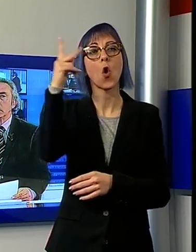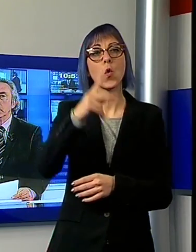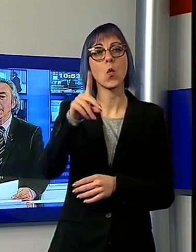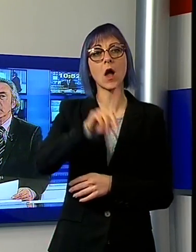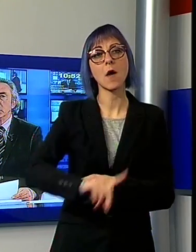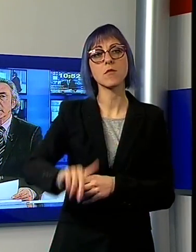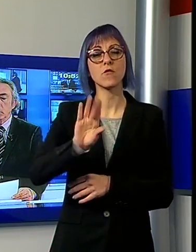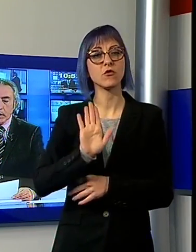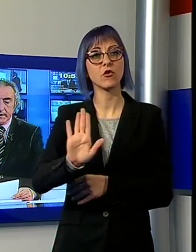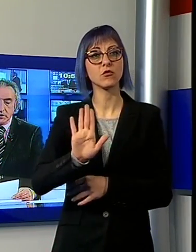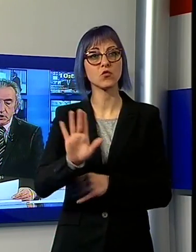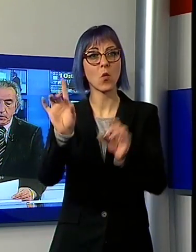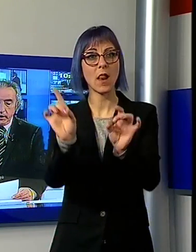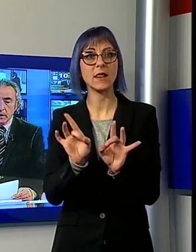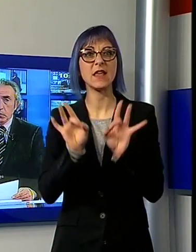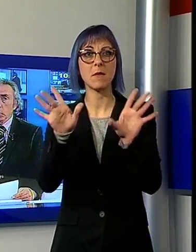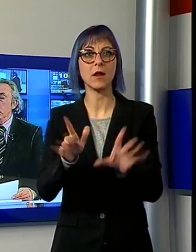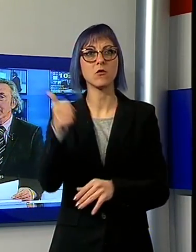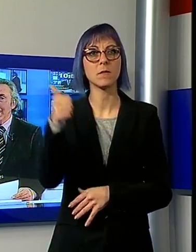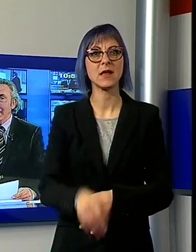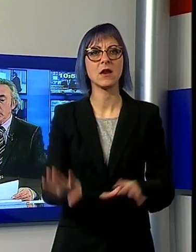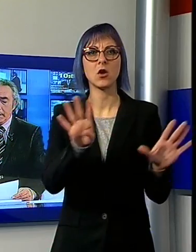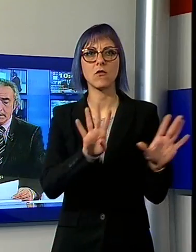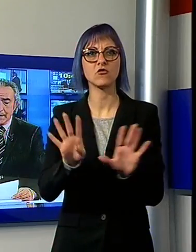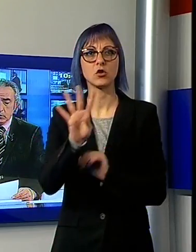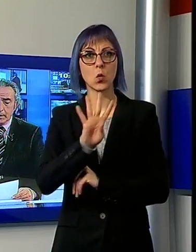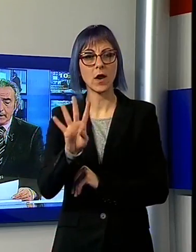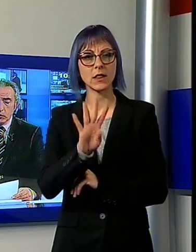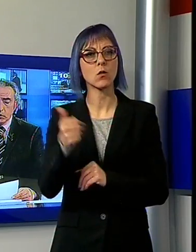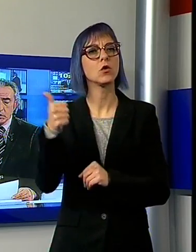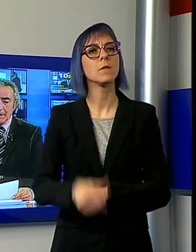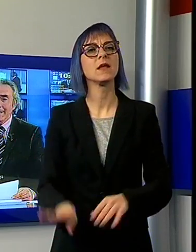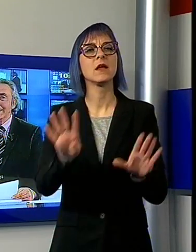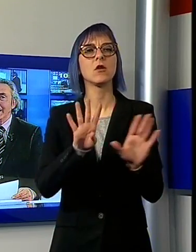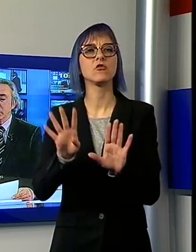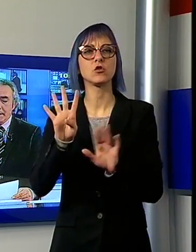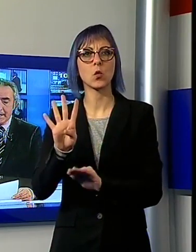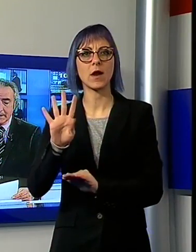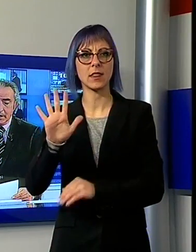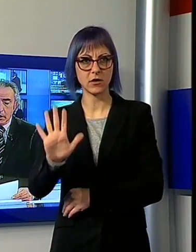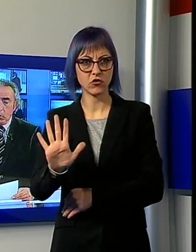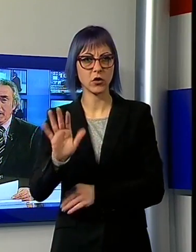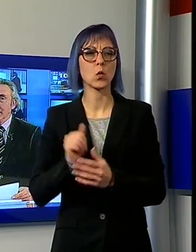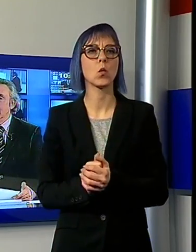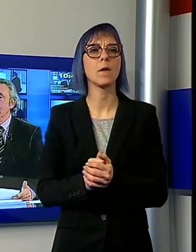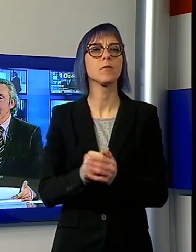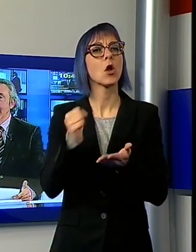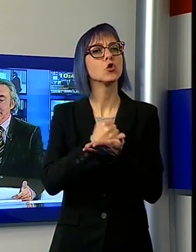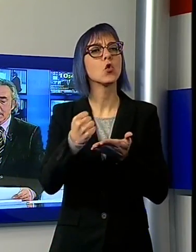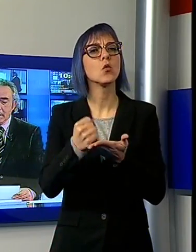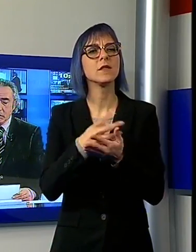-1945, un documentario realizzato da Abramo Rossi e da Andrea Giannasi, con le